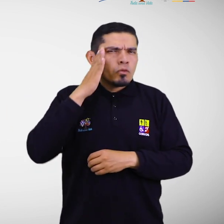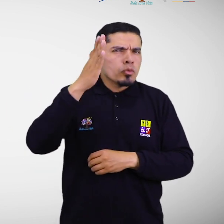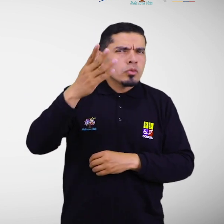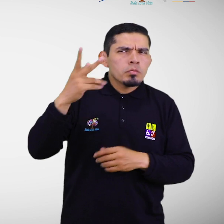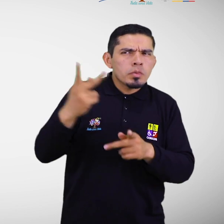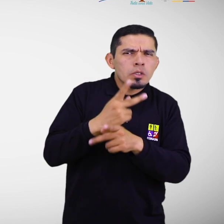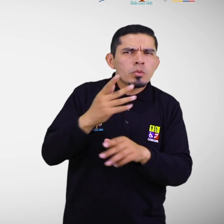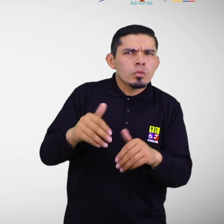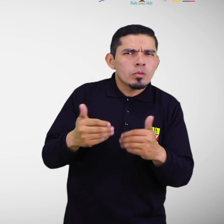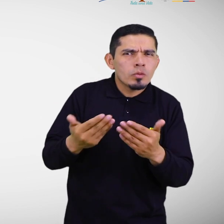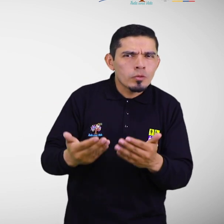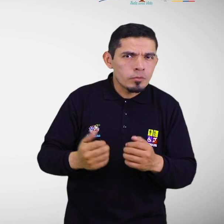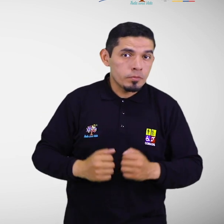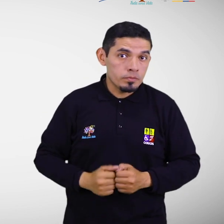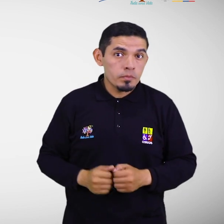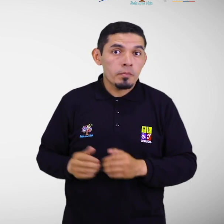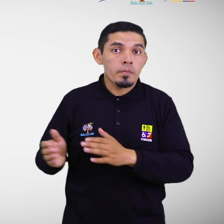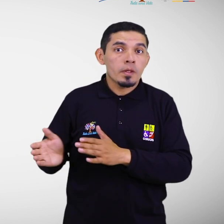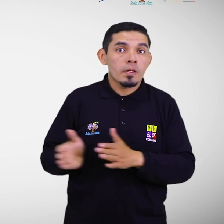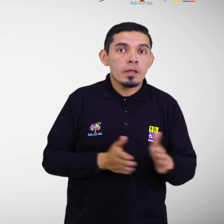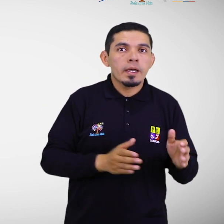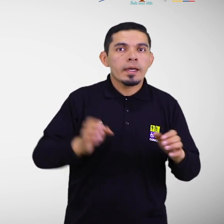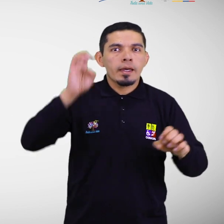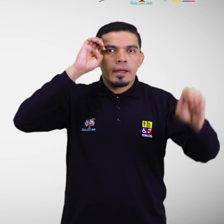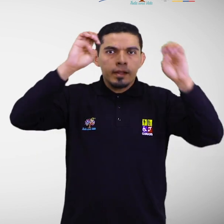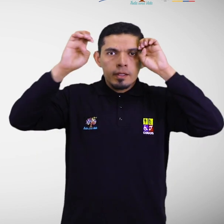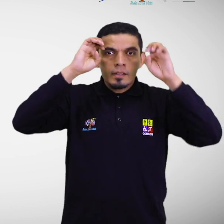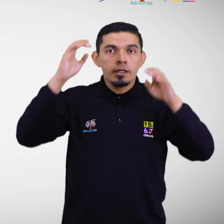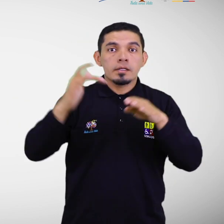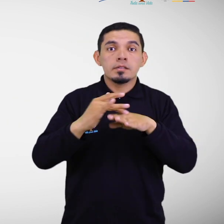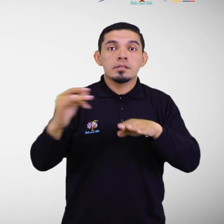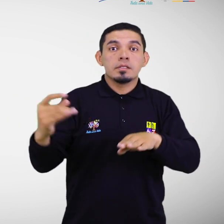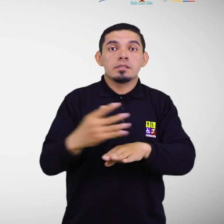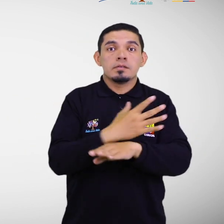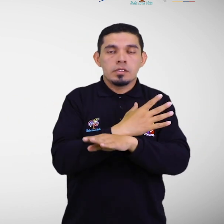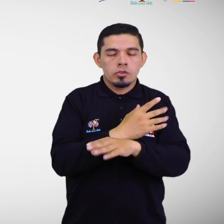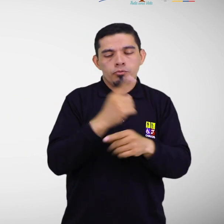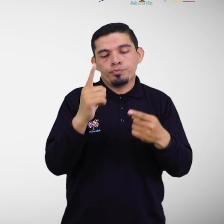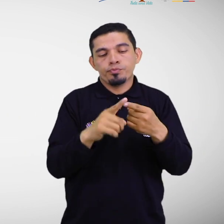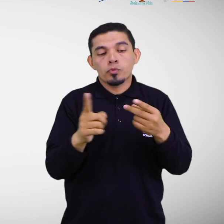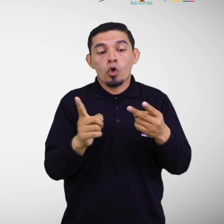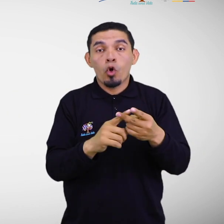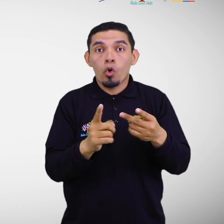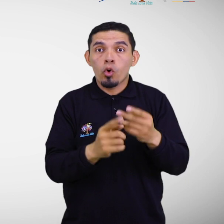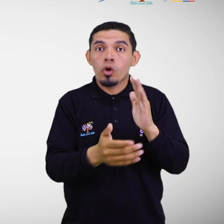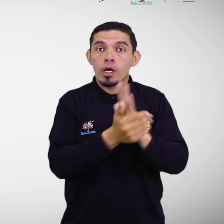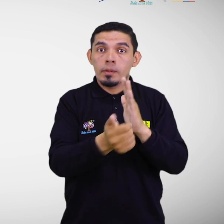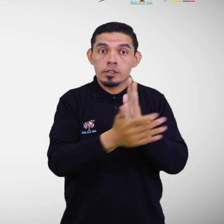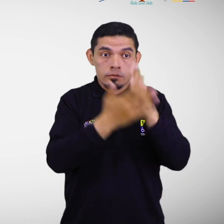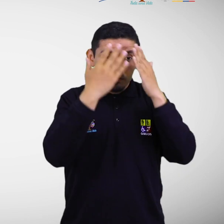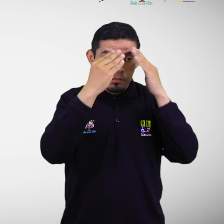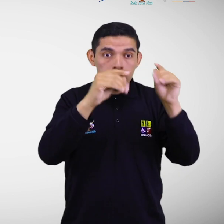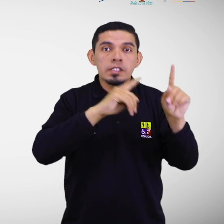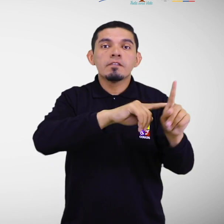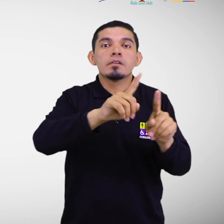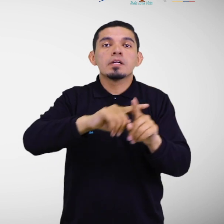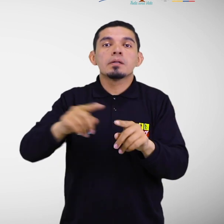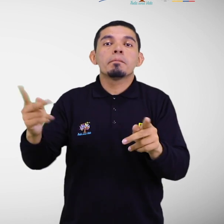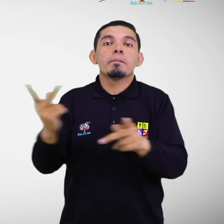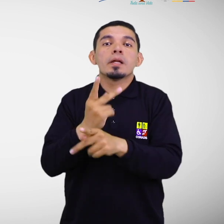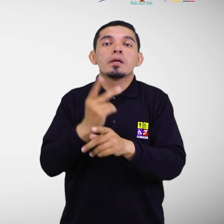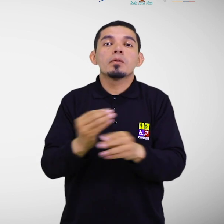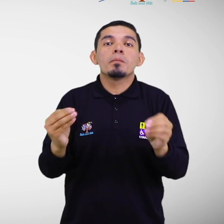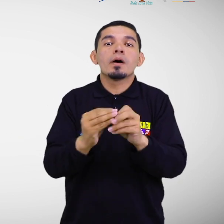La focalización de estrategias de sensibilización y capacitación según los tipos de riesgos y discapacidades. La